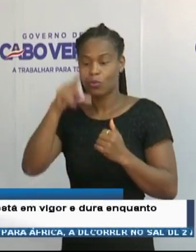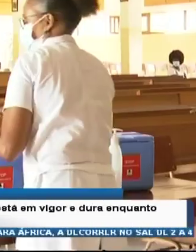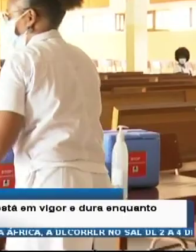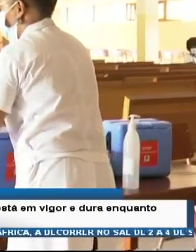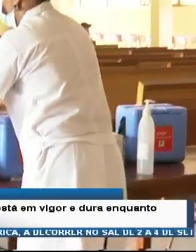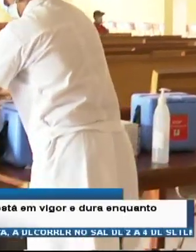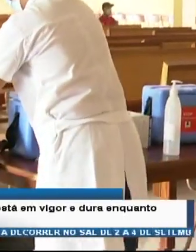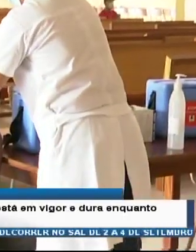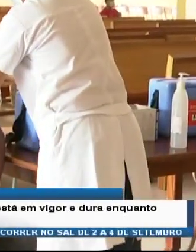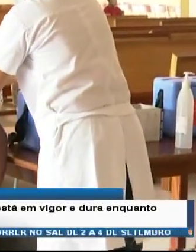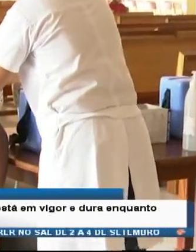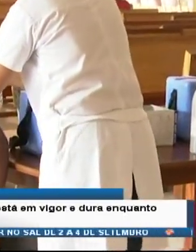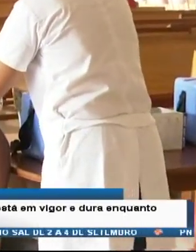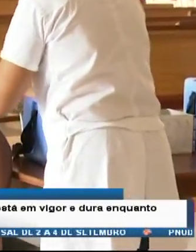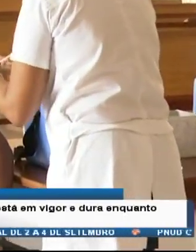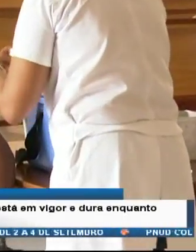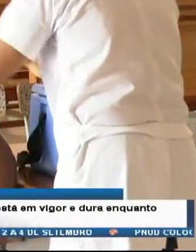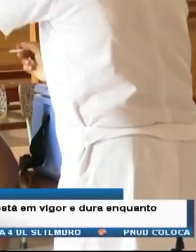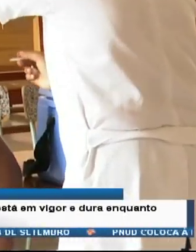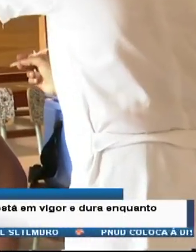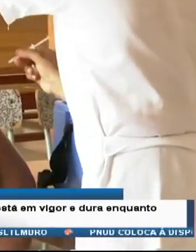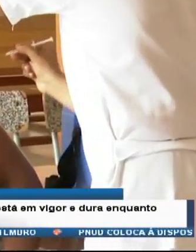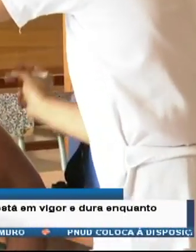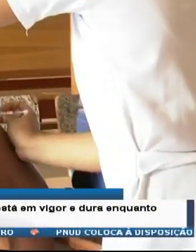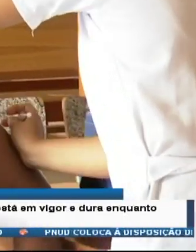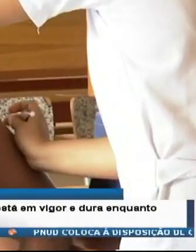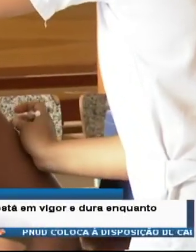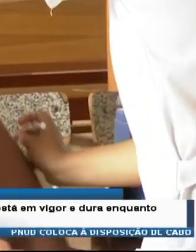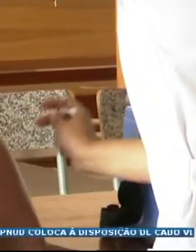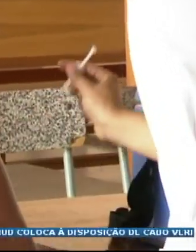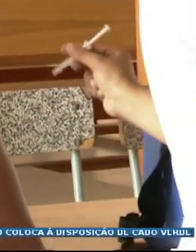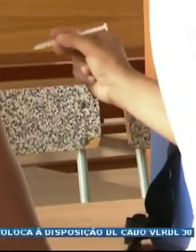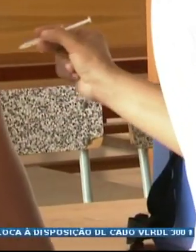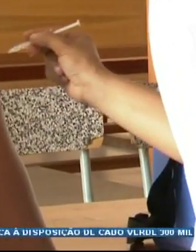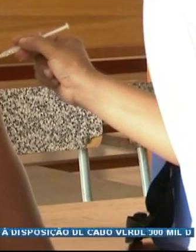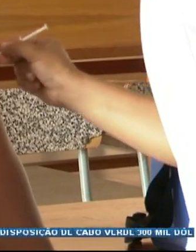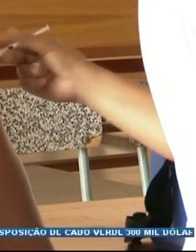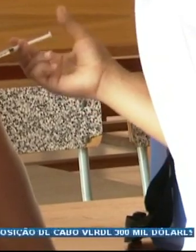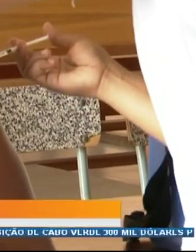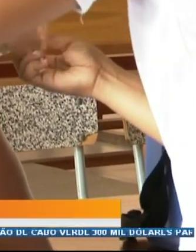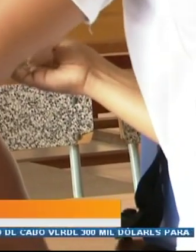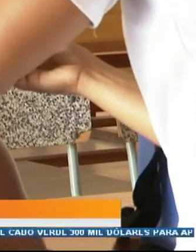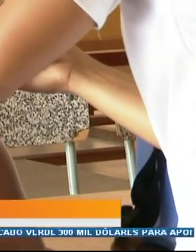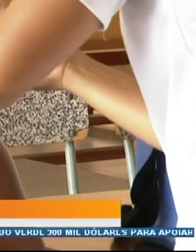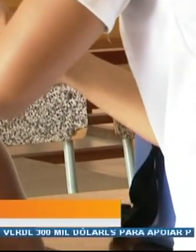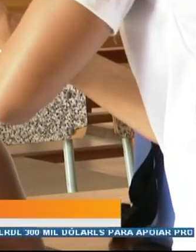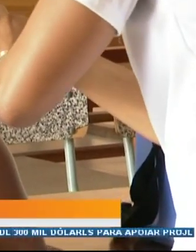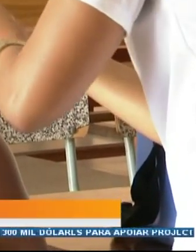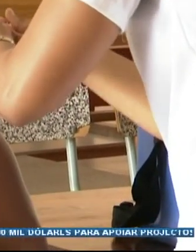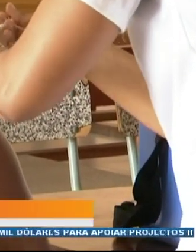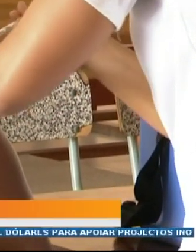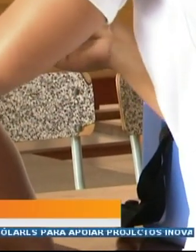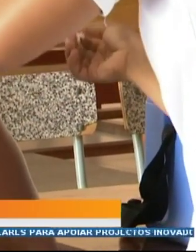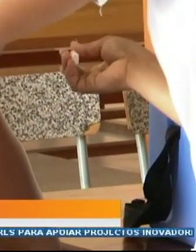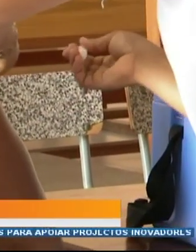vacinação. As medidas constantes da nova resolução já estão em vigor e duram enquanto vigorar o estado de contingência e a